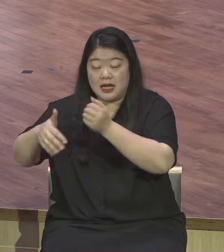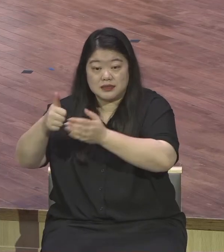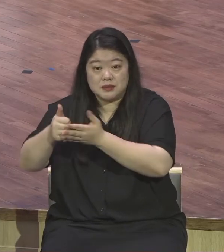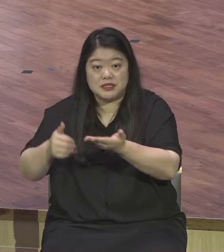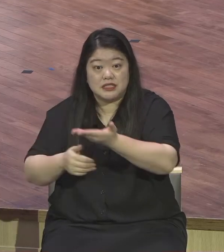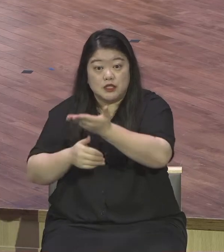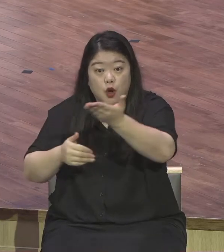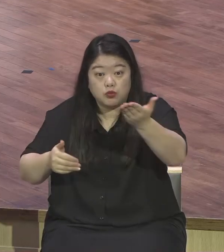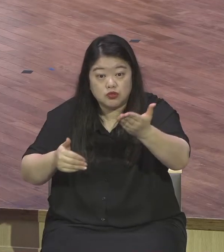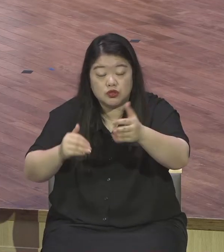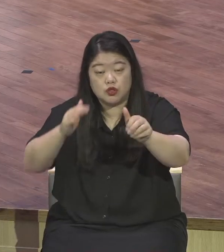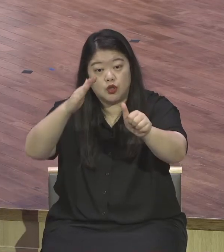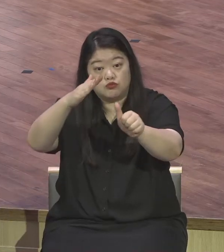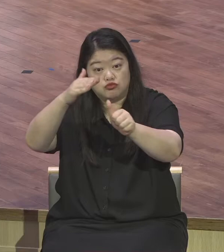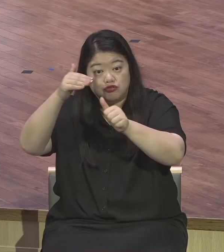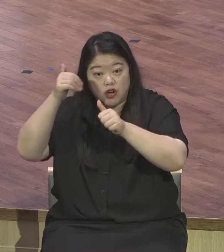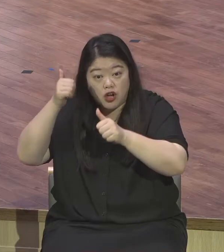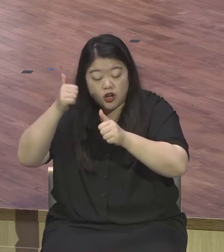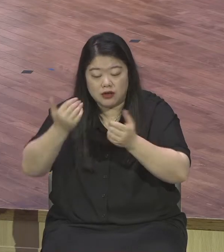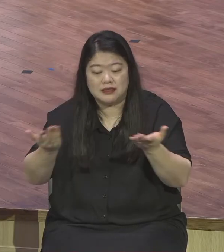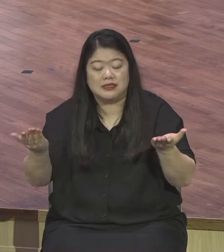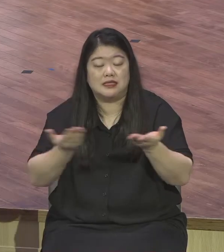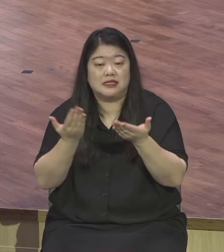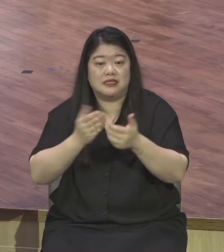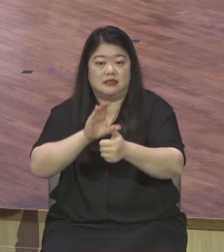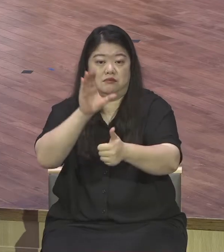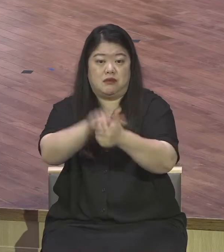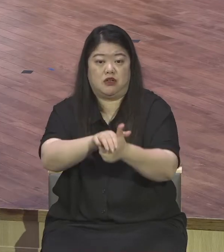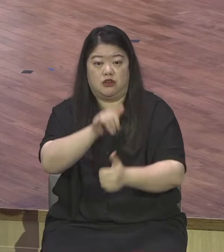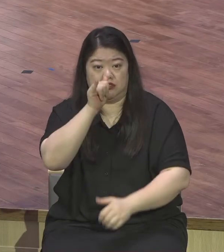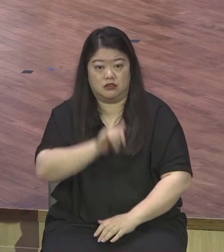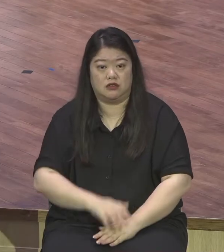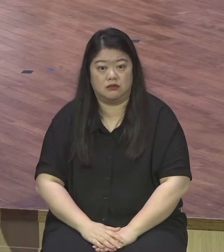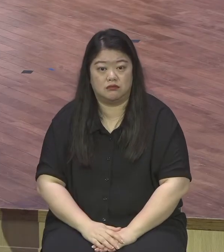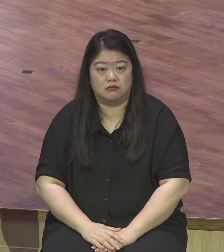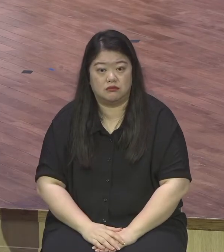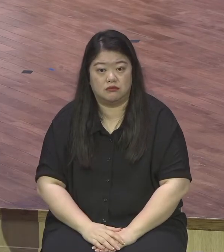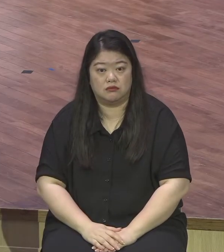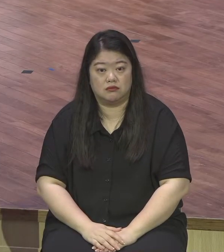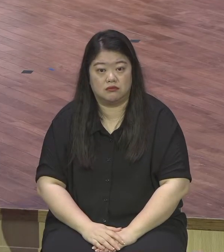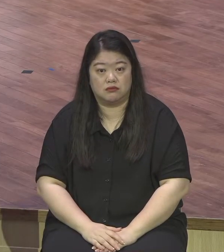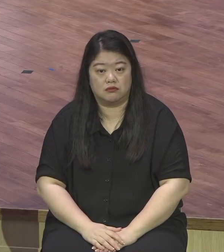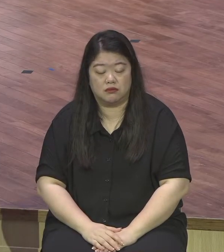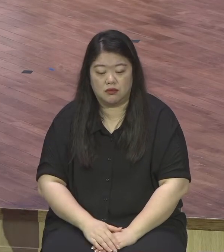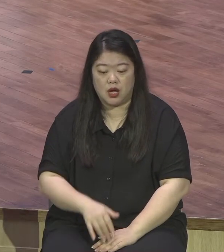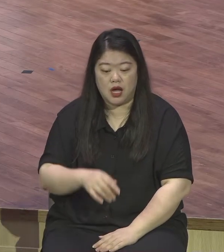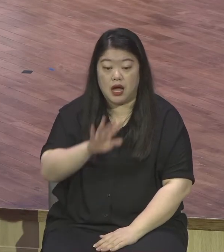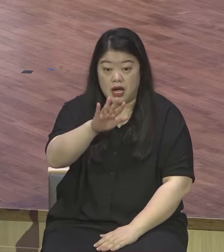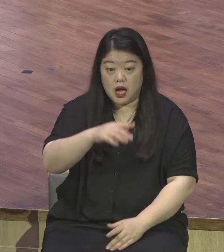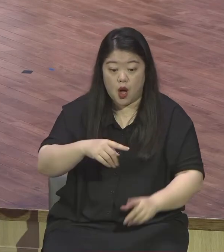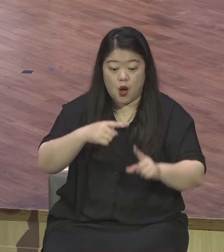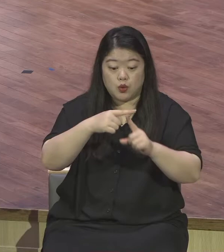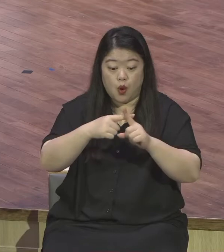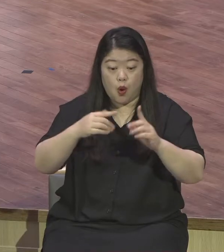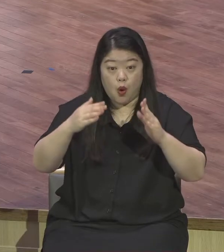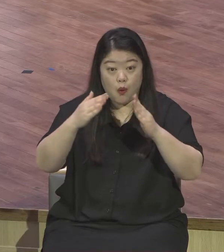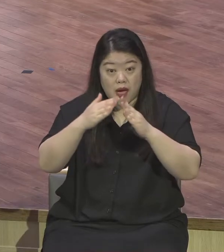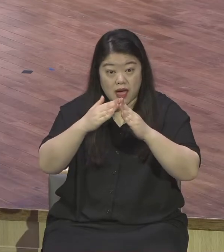이건 건물이에요 여러분이 교회에요 여러분을 통해서 하나님이 237나나